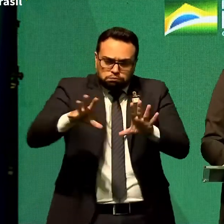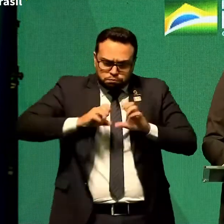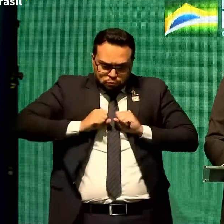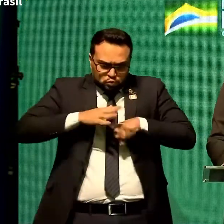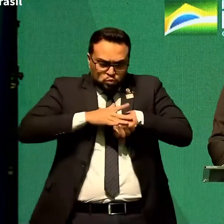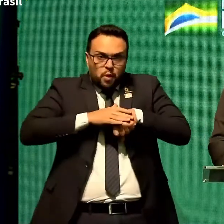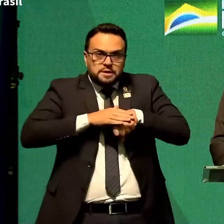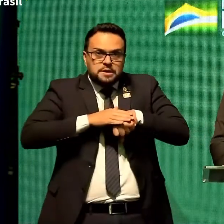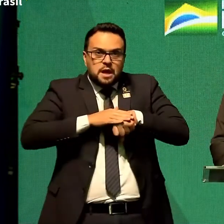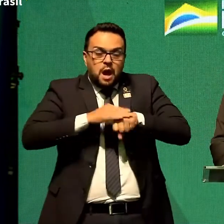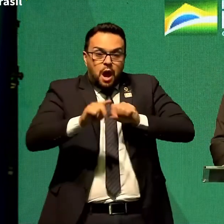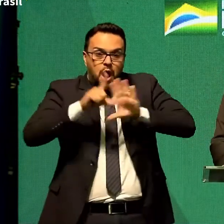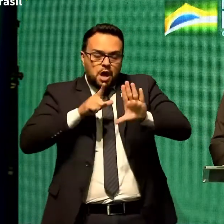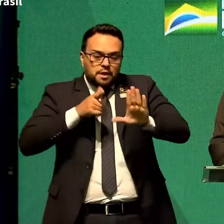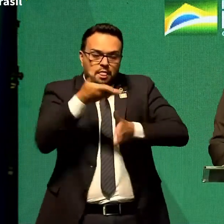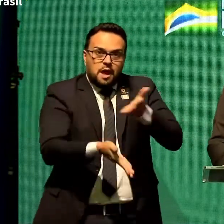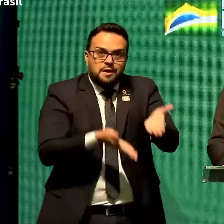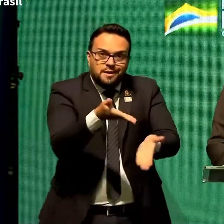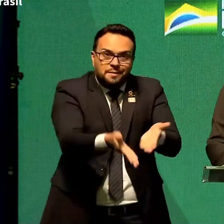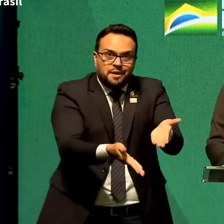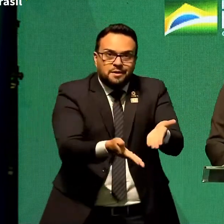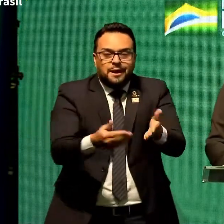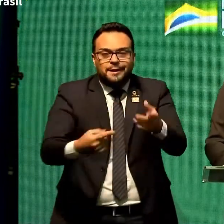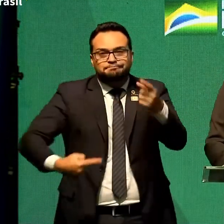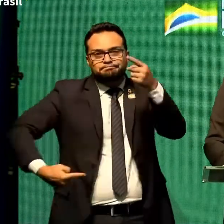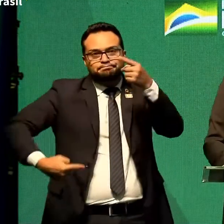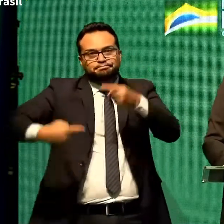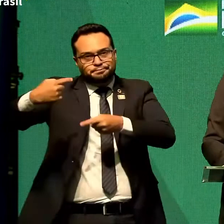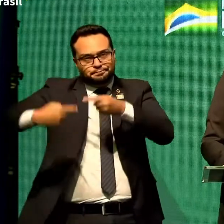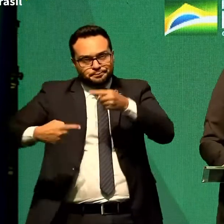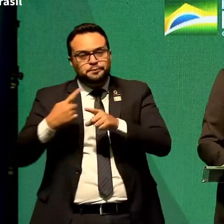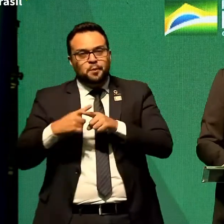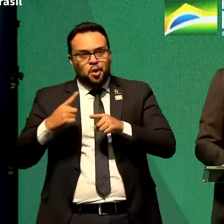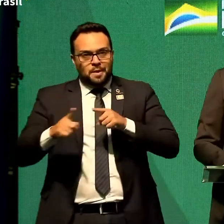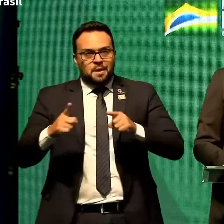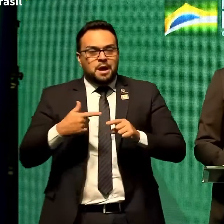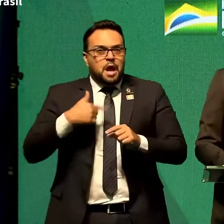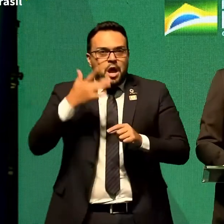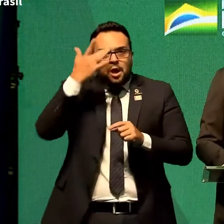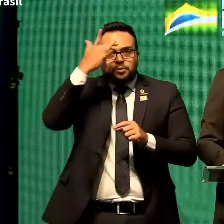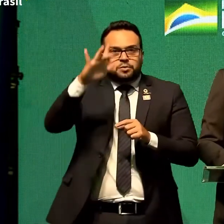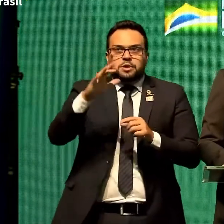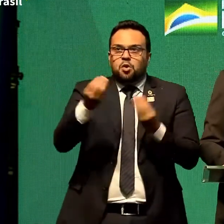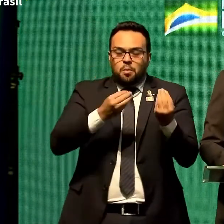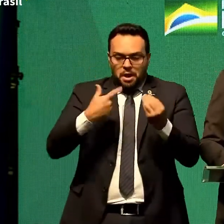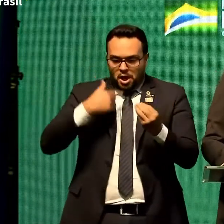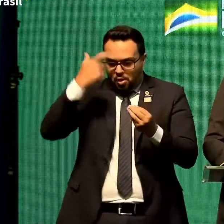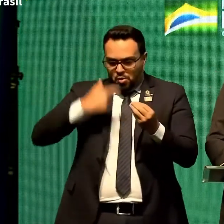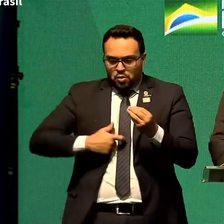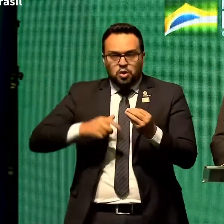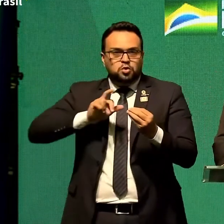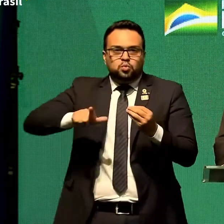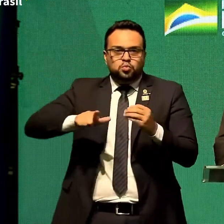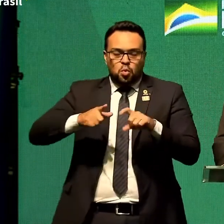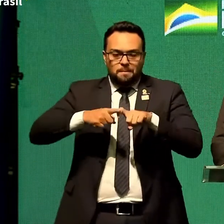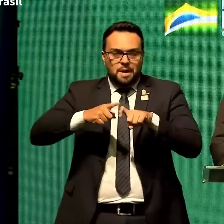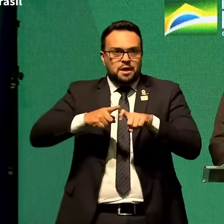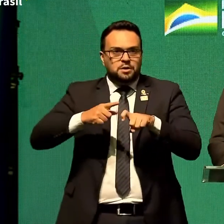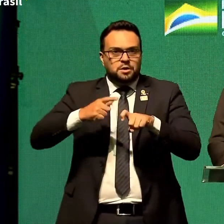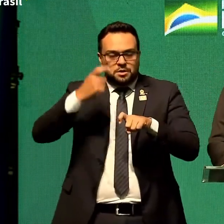houve um problema entre nós. Eu não sei como salvar vidas. Eu não sou médico, não sou enfermeiro,